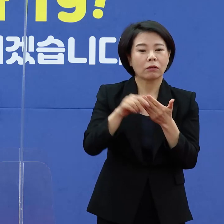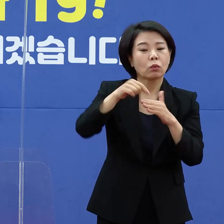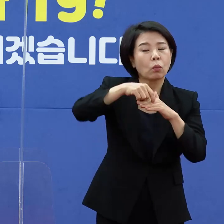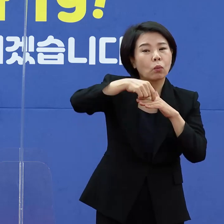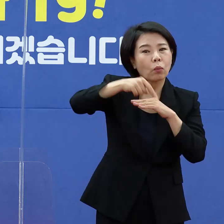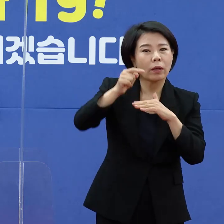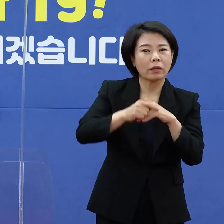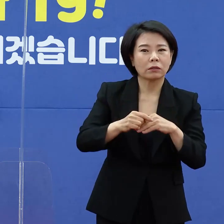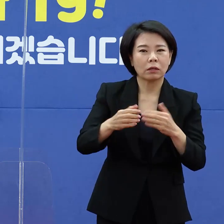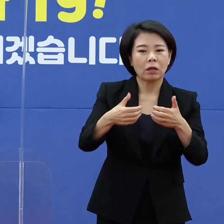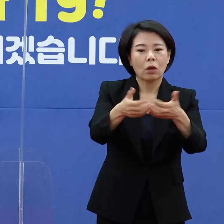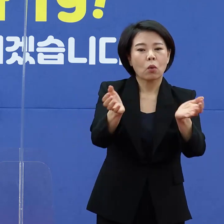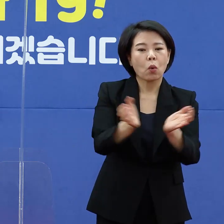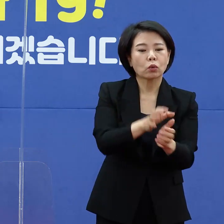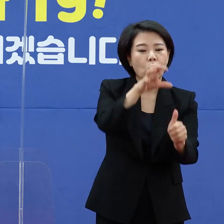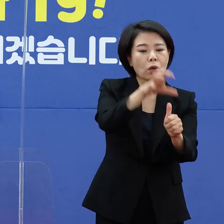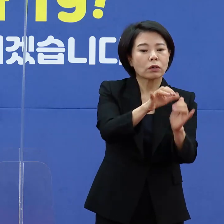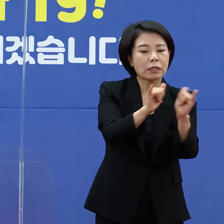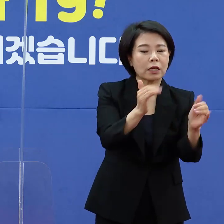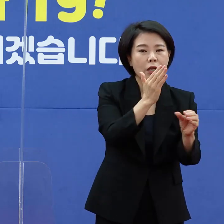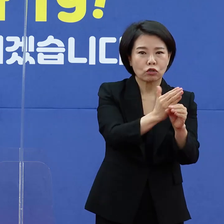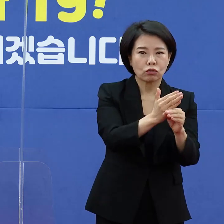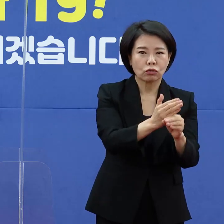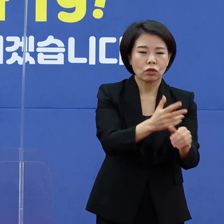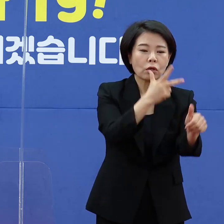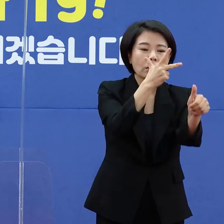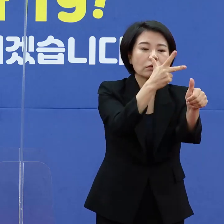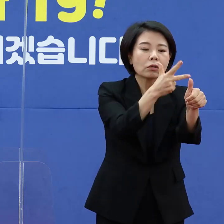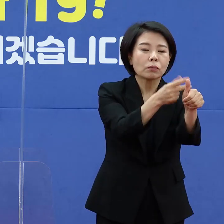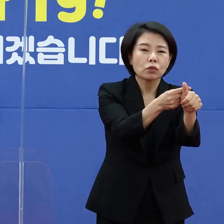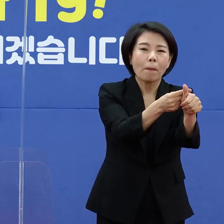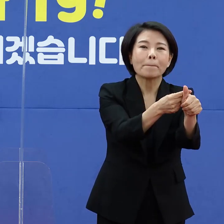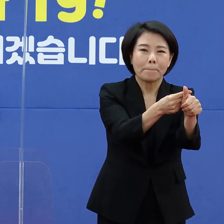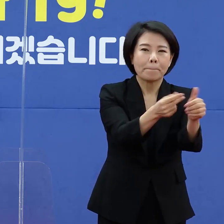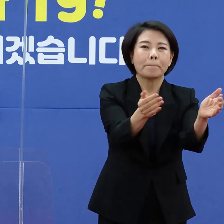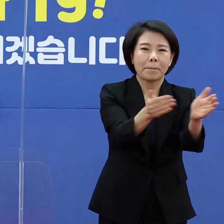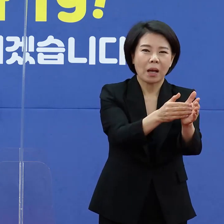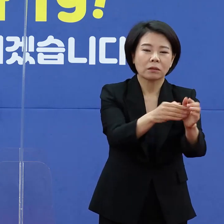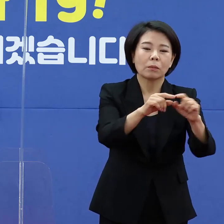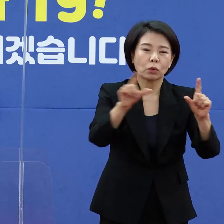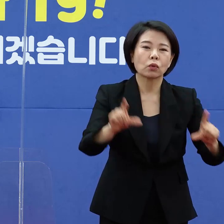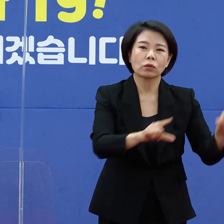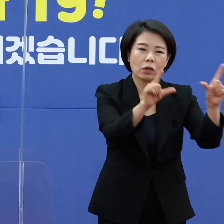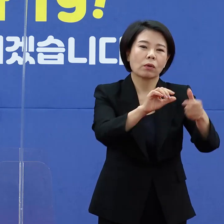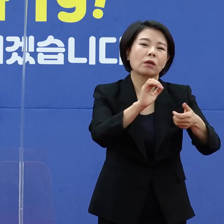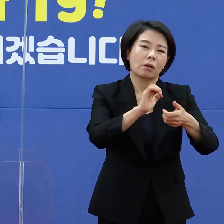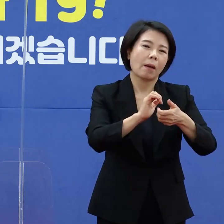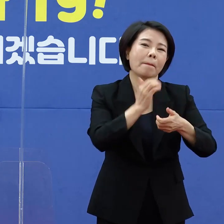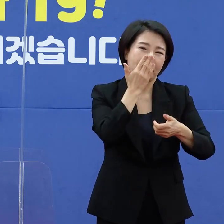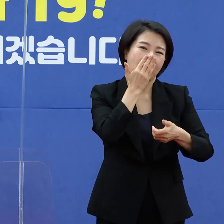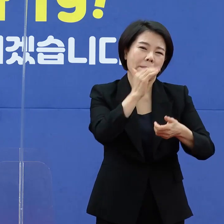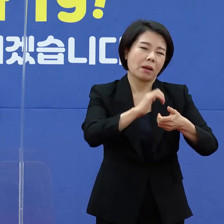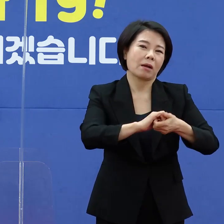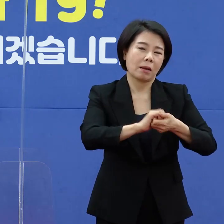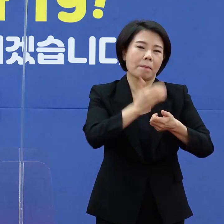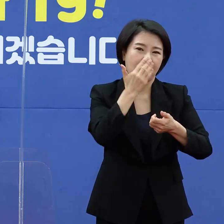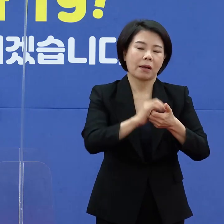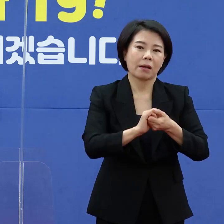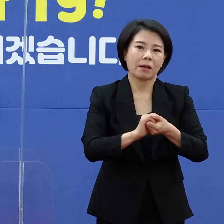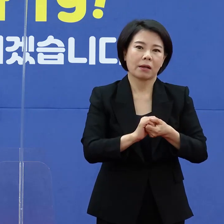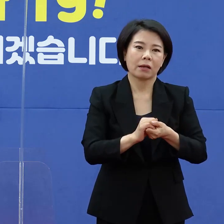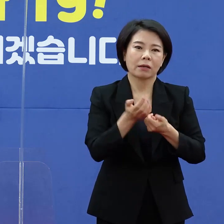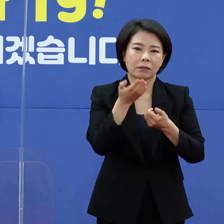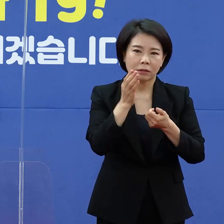공동격리자 중에 접종 완료자들은 일상생활을 제한적으로 할 수 있습니다. 그래서